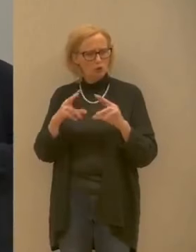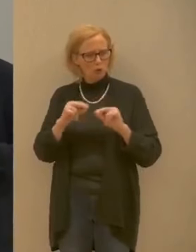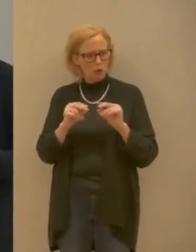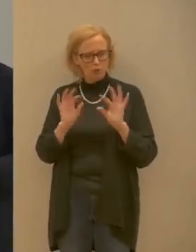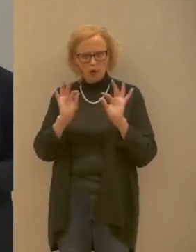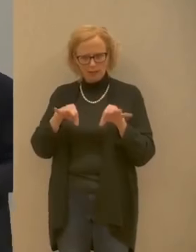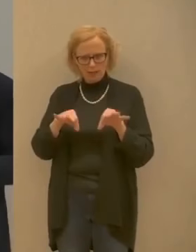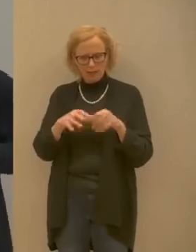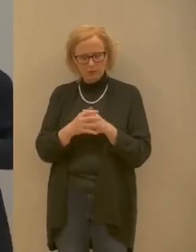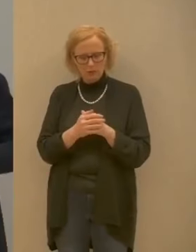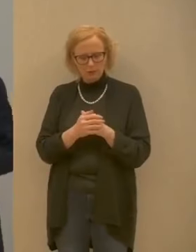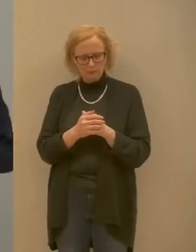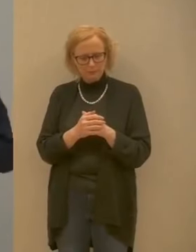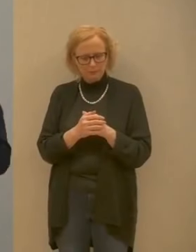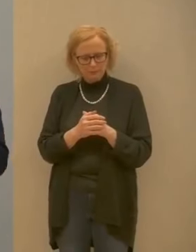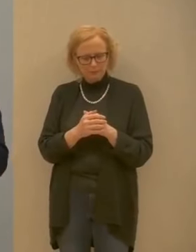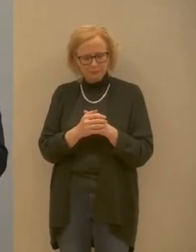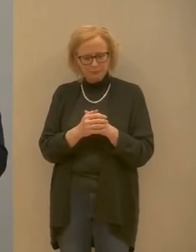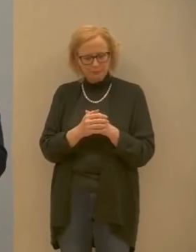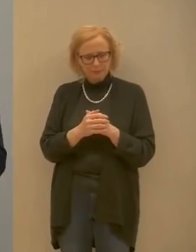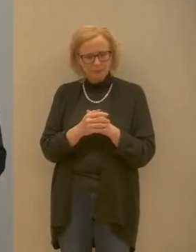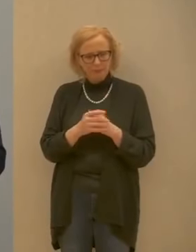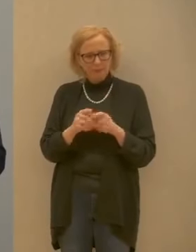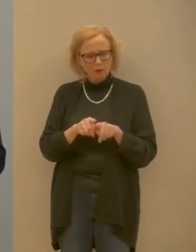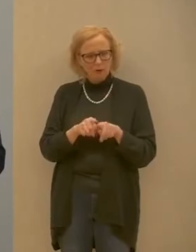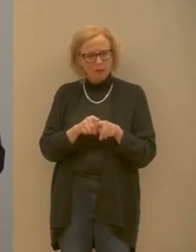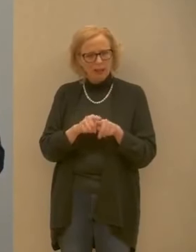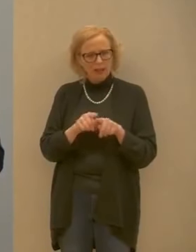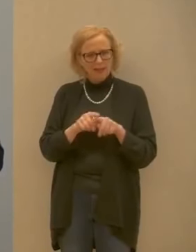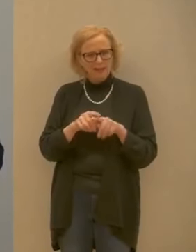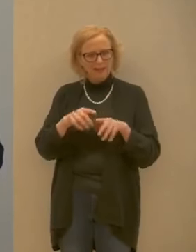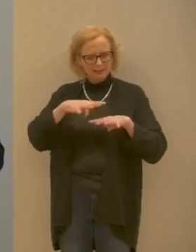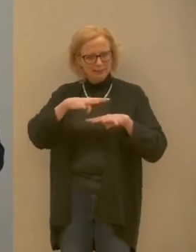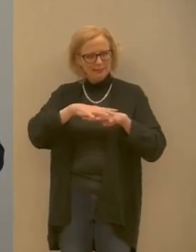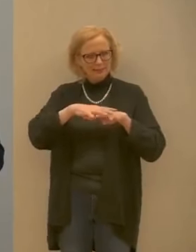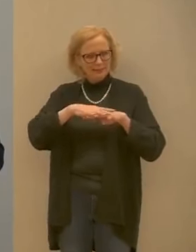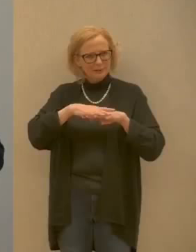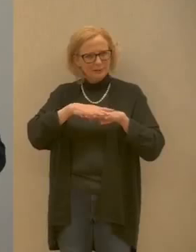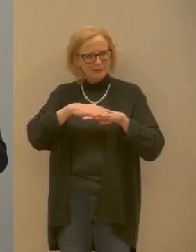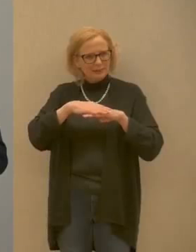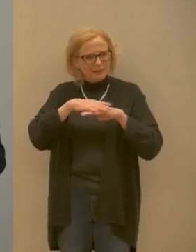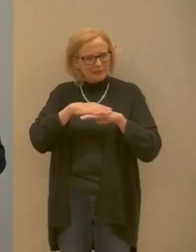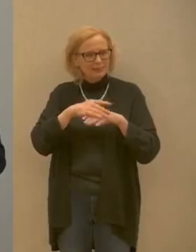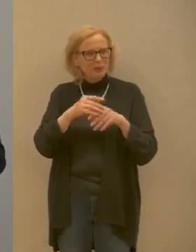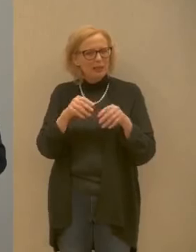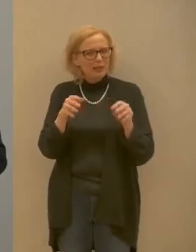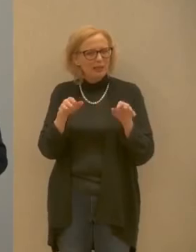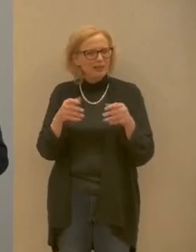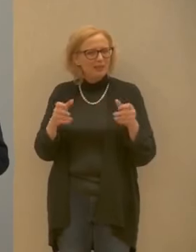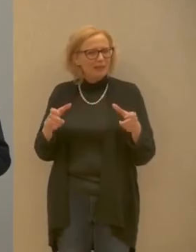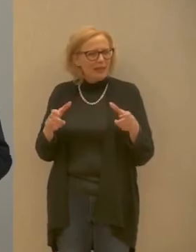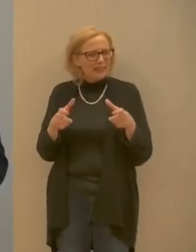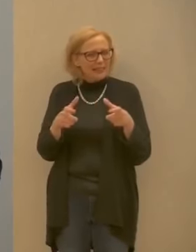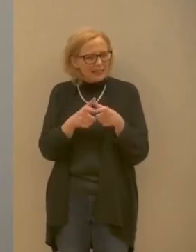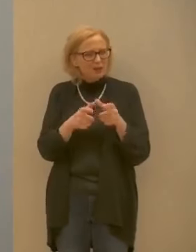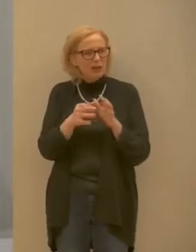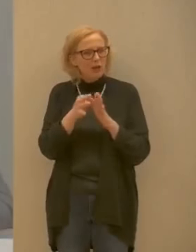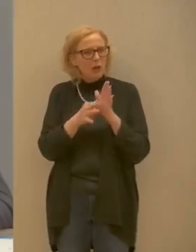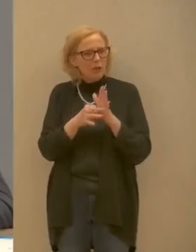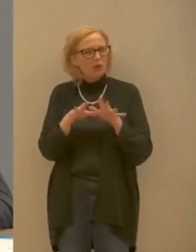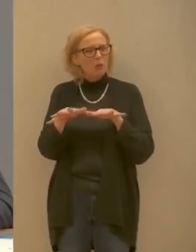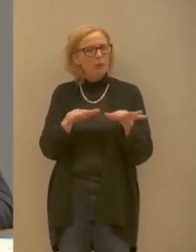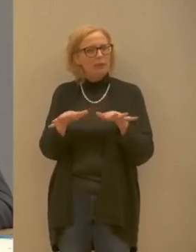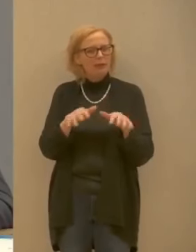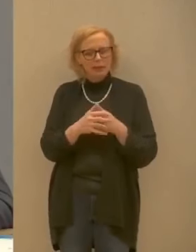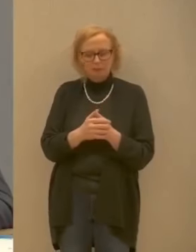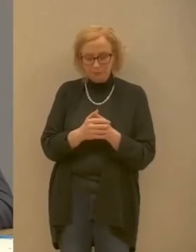restringere ancora di più le maglie in termini di mobilità esatto il nuovo modulo dice che chi è